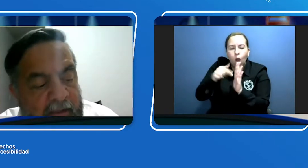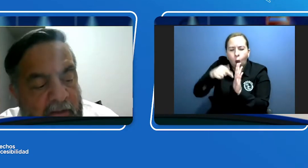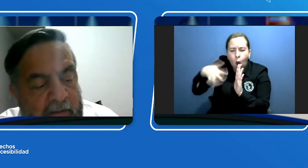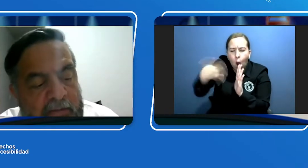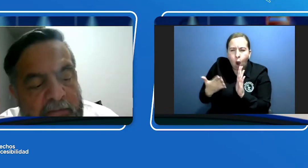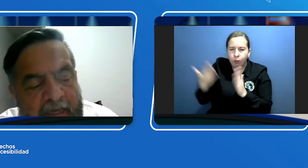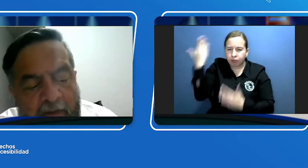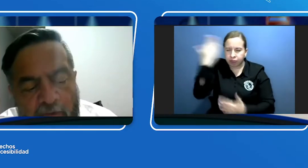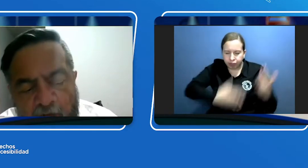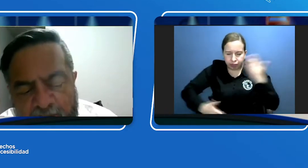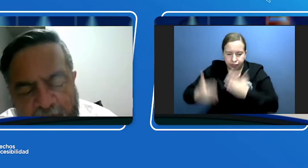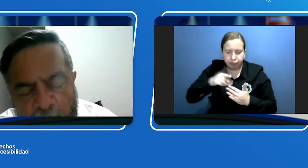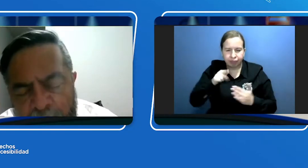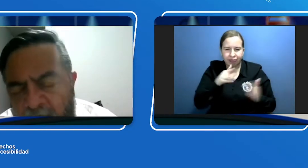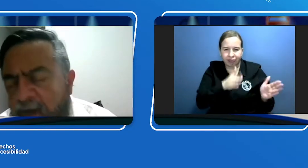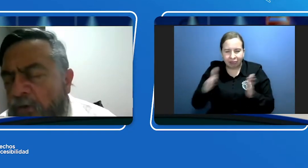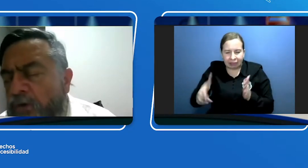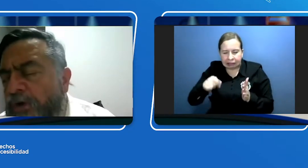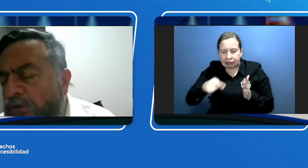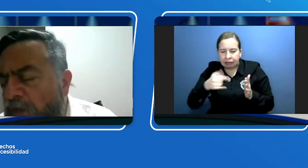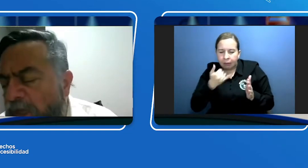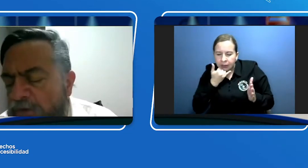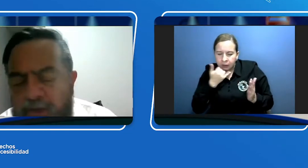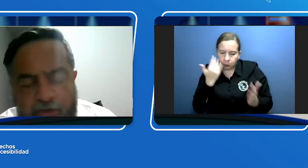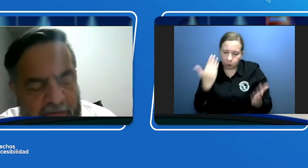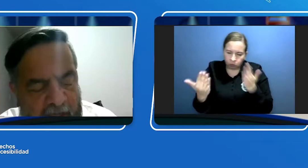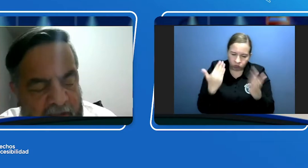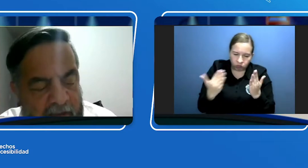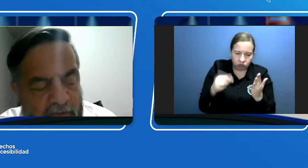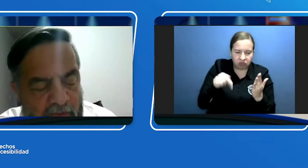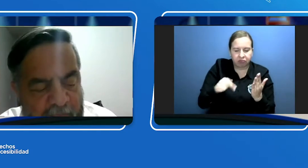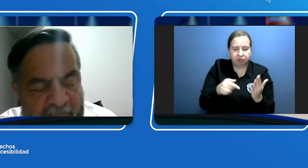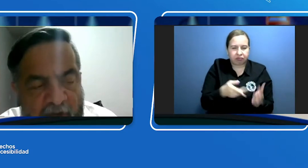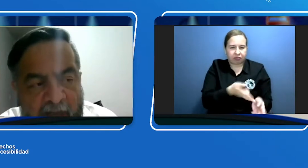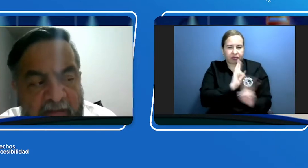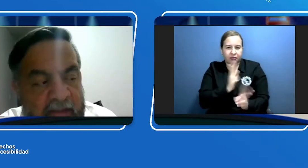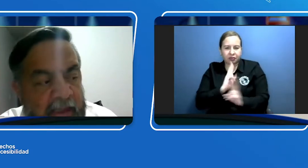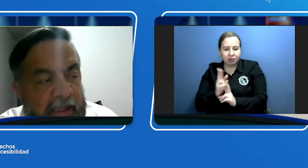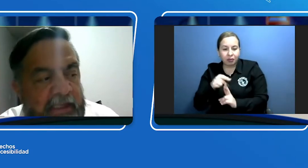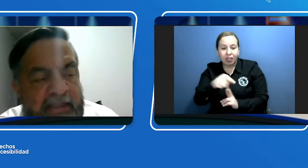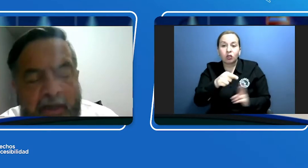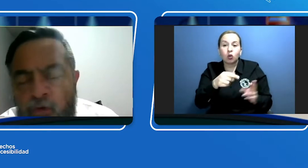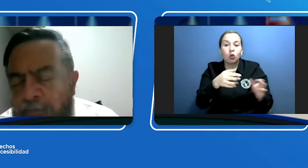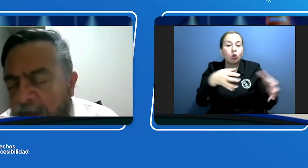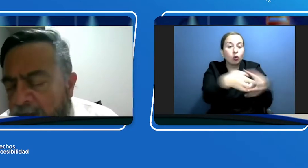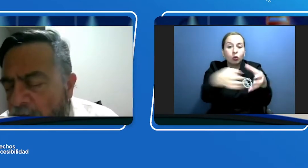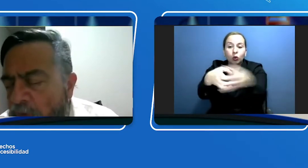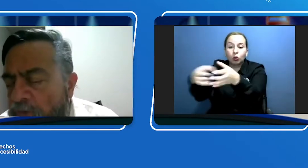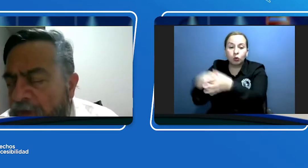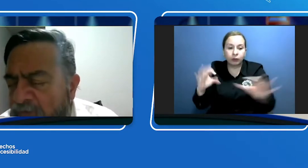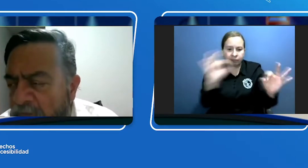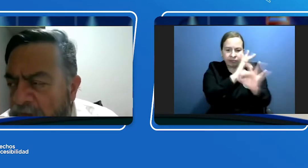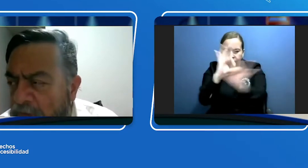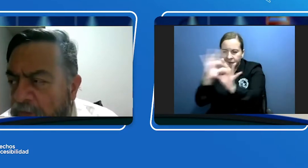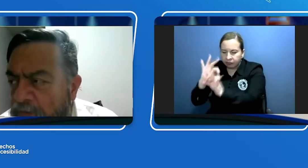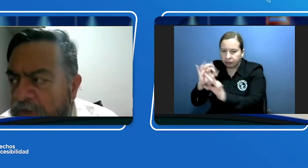que triangula, se compara con los resultados que nos dan los grupos focales, se compara con una información, con unas